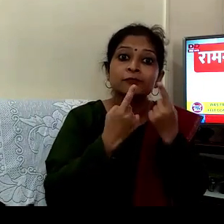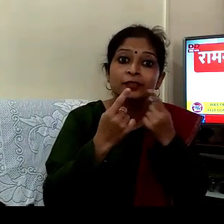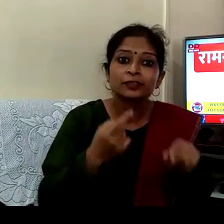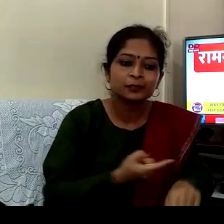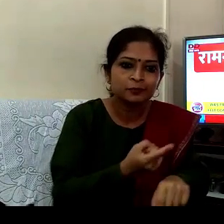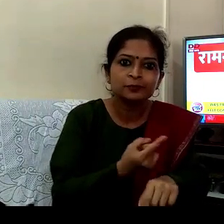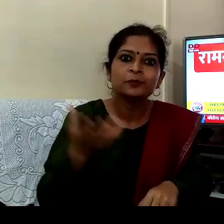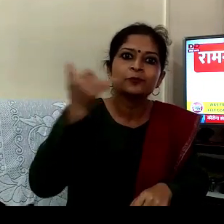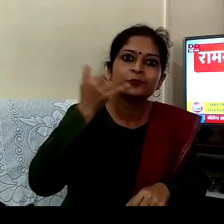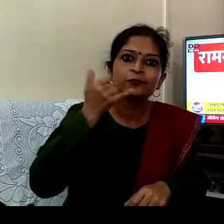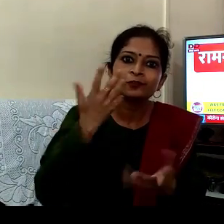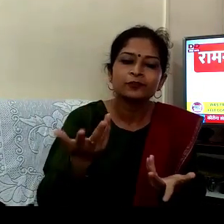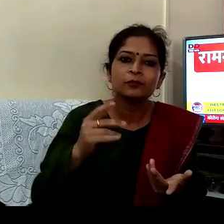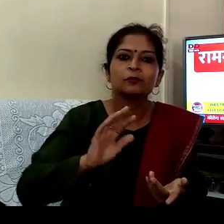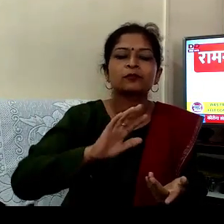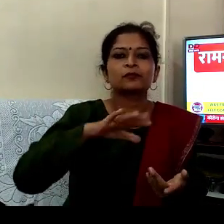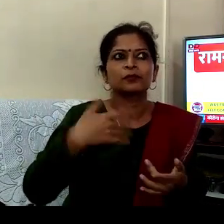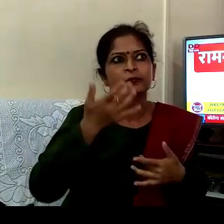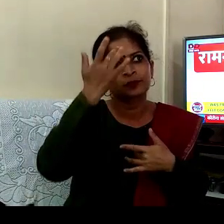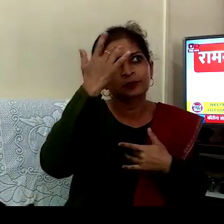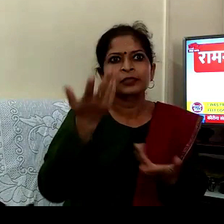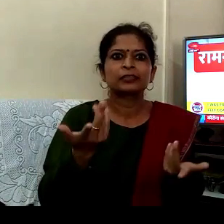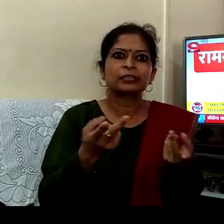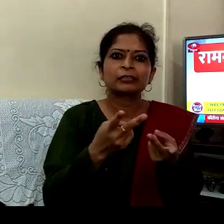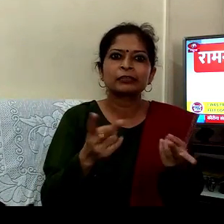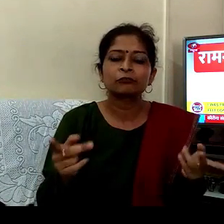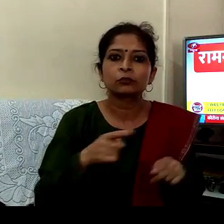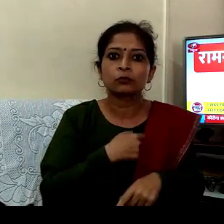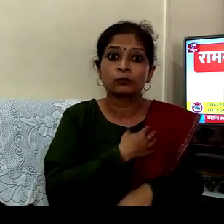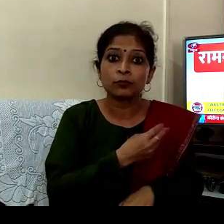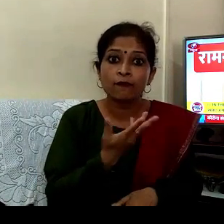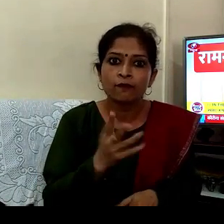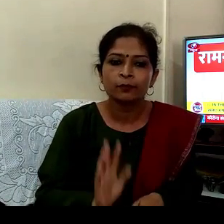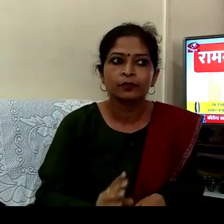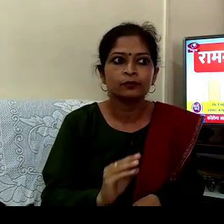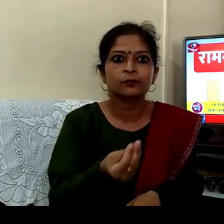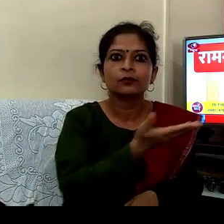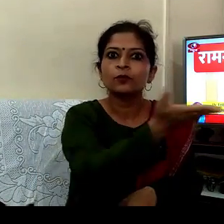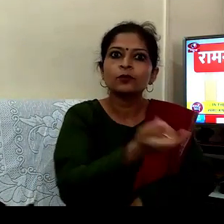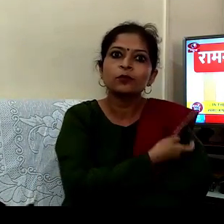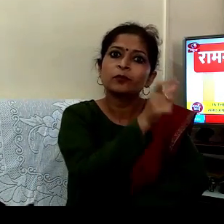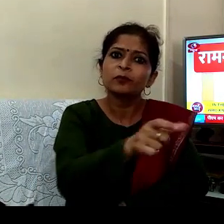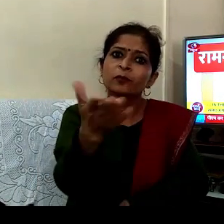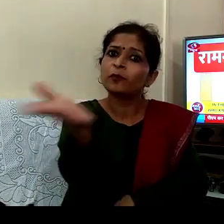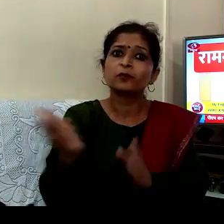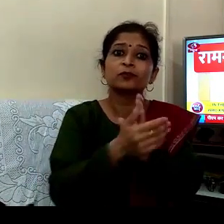پہلے جب در تھا لیکن اس کے بعد ایسے لگا کہ ہاں اتنے اچھے لوگ کے ساتھ ہوں ان کو پتہ ہے کیا کرنا ہے